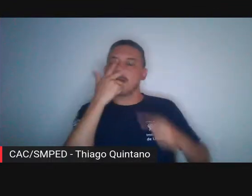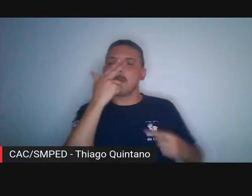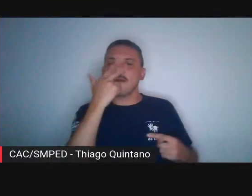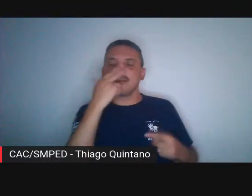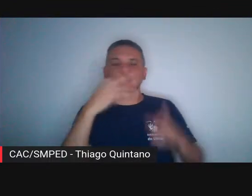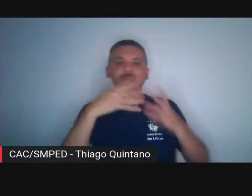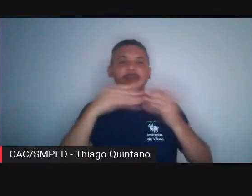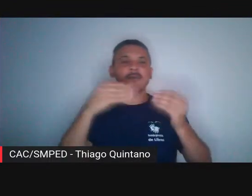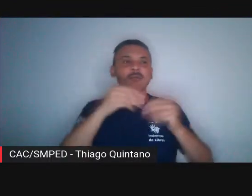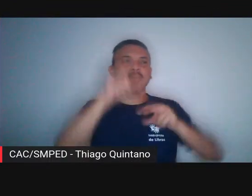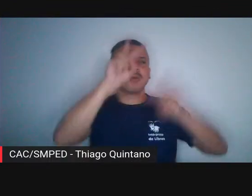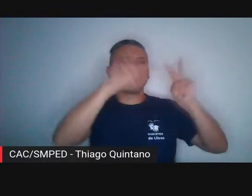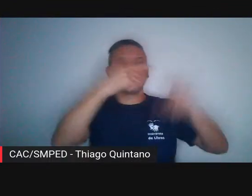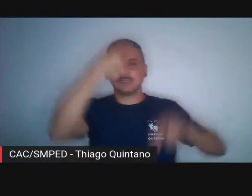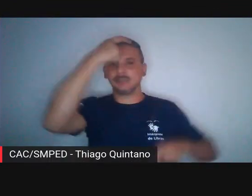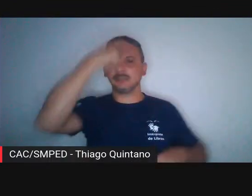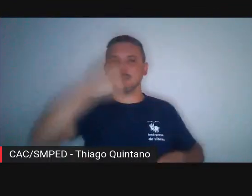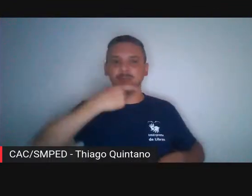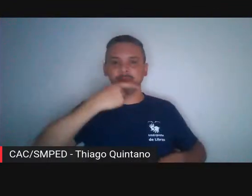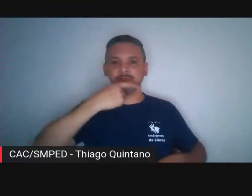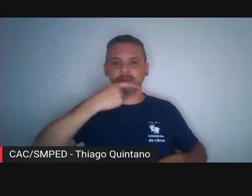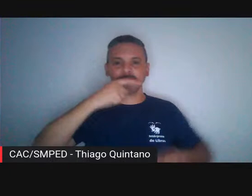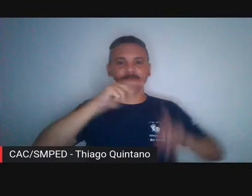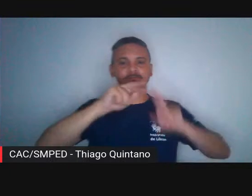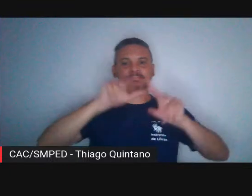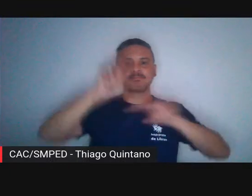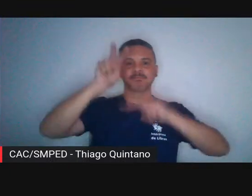um pouco além do que estamos vendo.